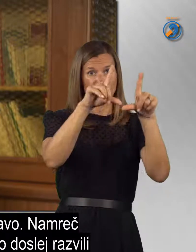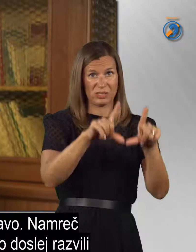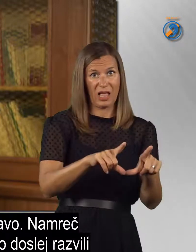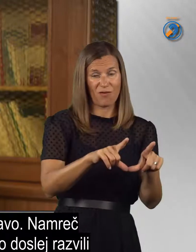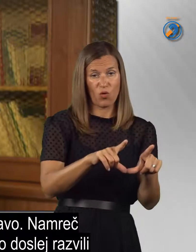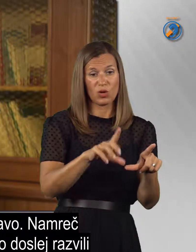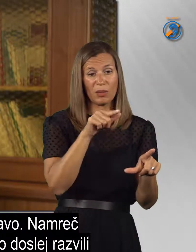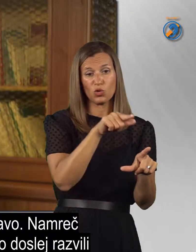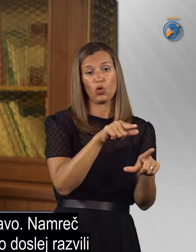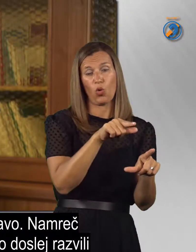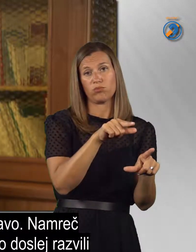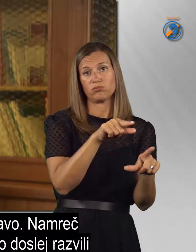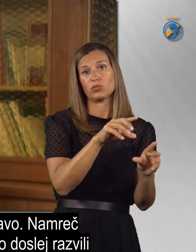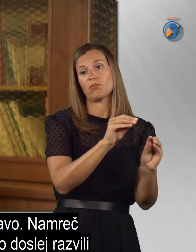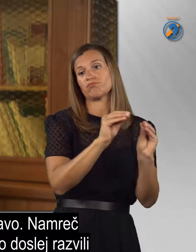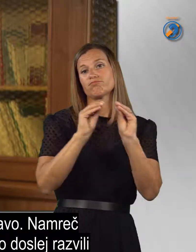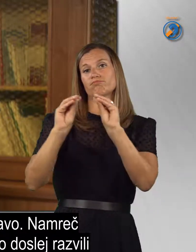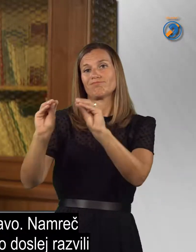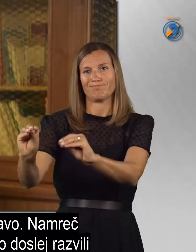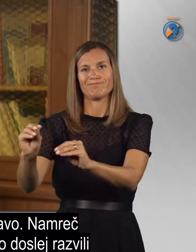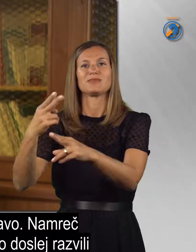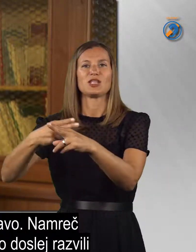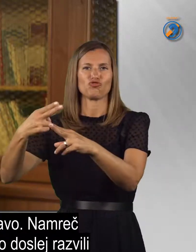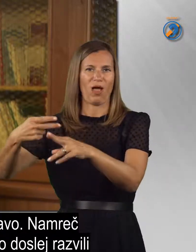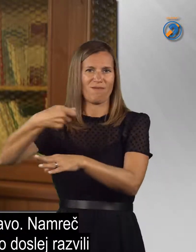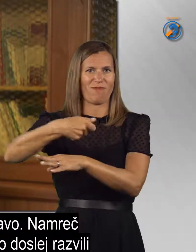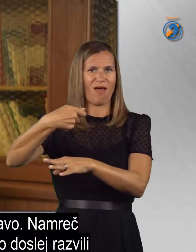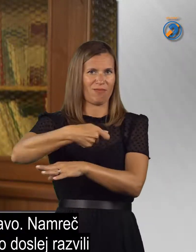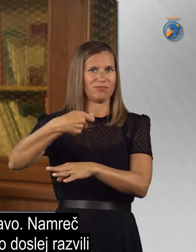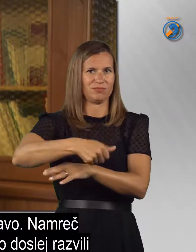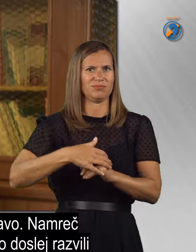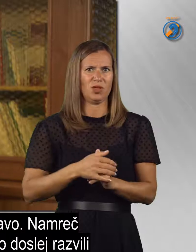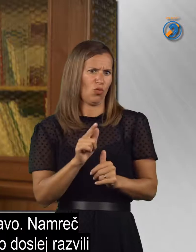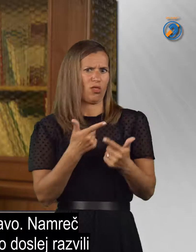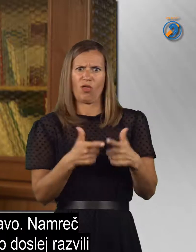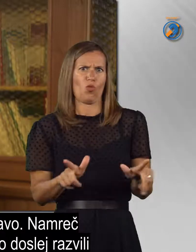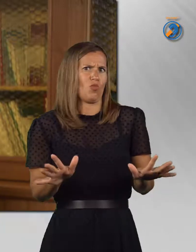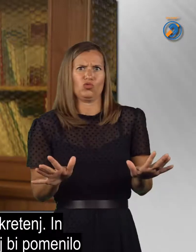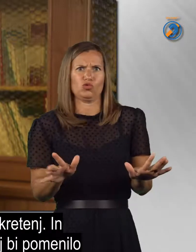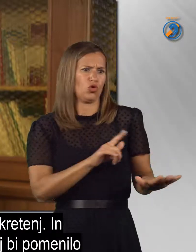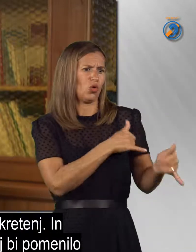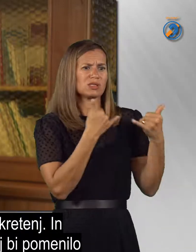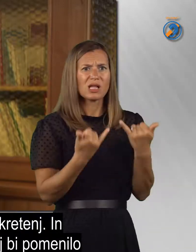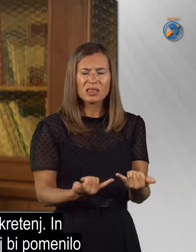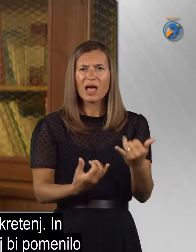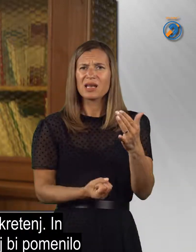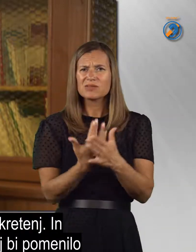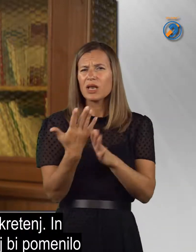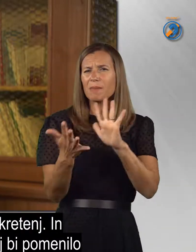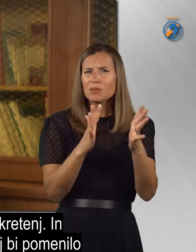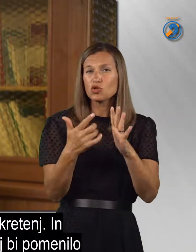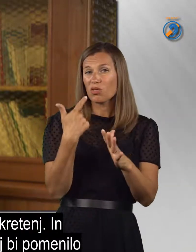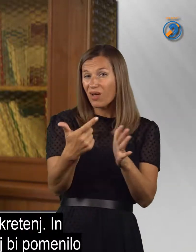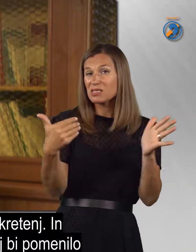državo. Namreč nedopusno je, da mi smo do sedaj razlili približno 20 tisoč